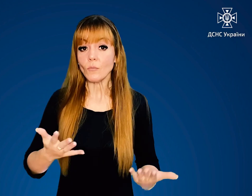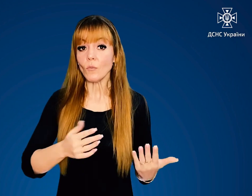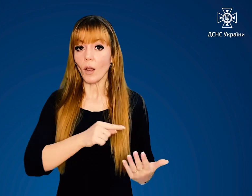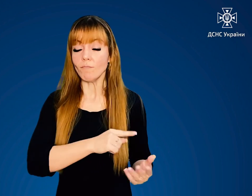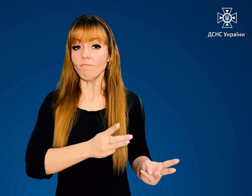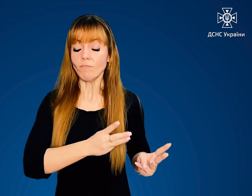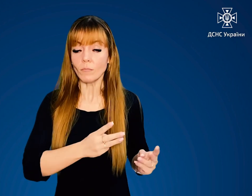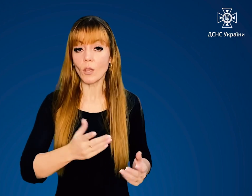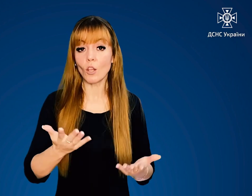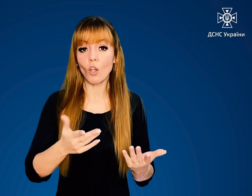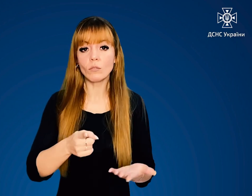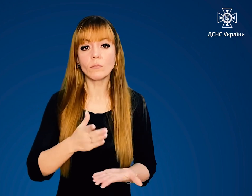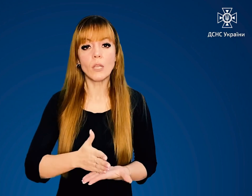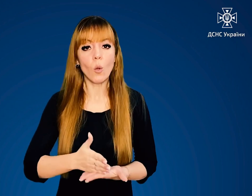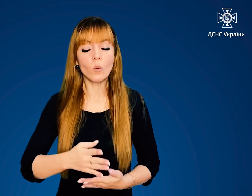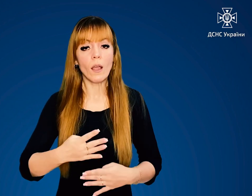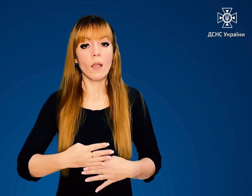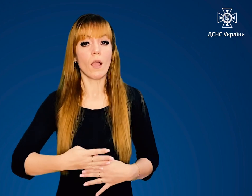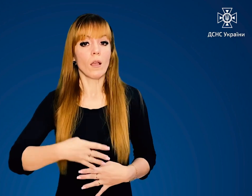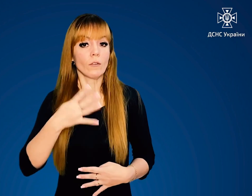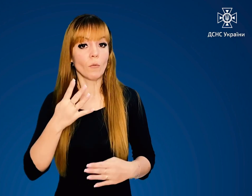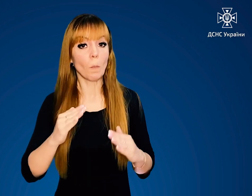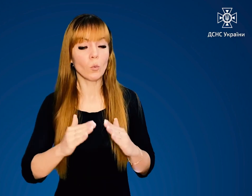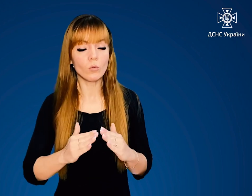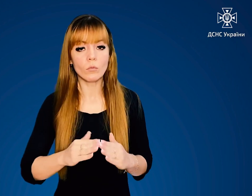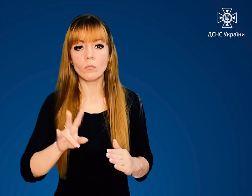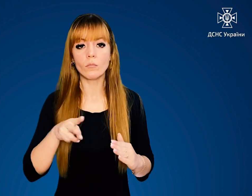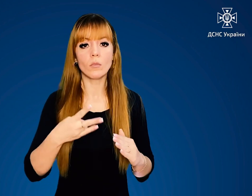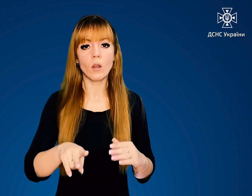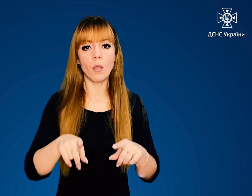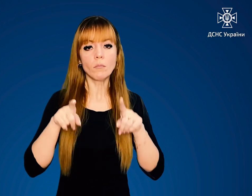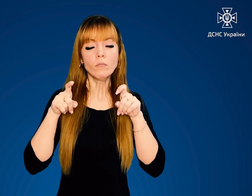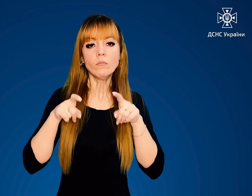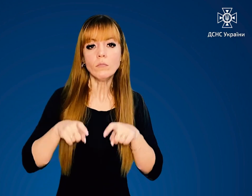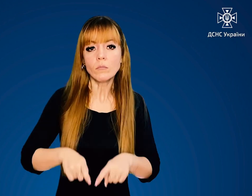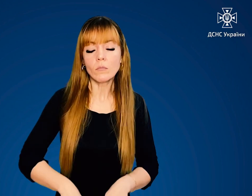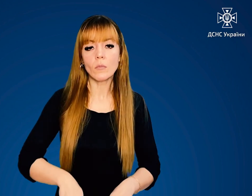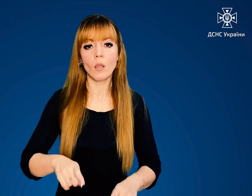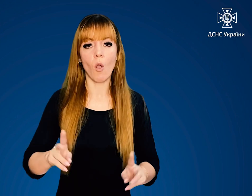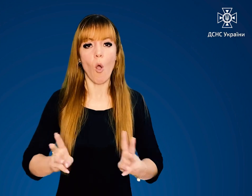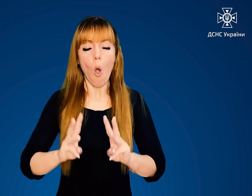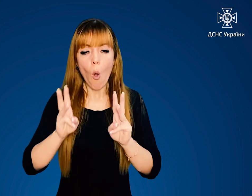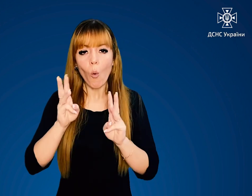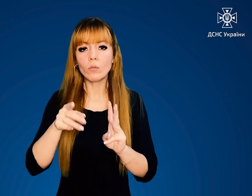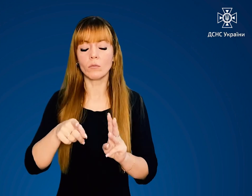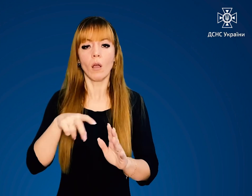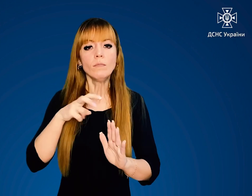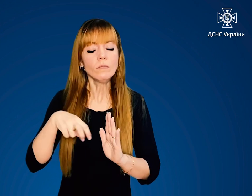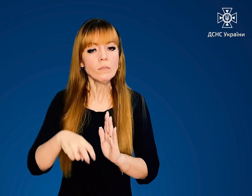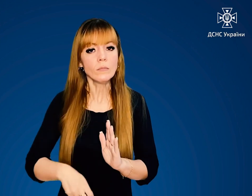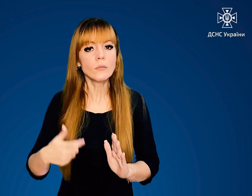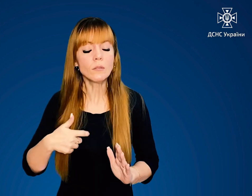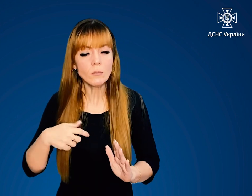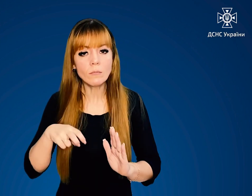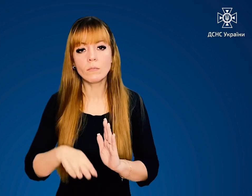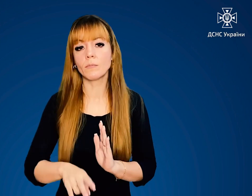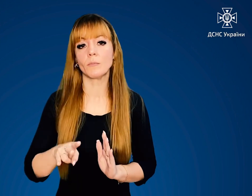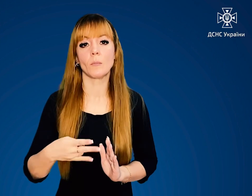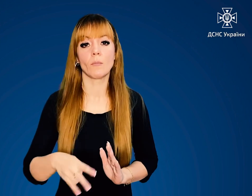Якщо ви знаходитесь у висотному будинку, не біжіть вниз крізь вогонь, а скористайтеся можливістю врятуватися